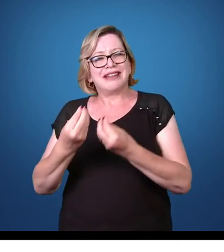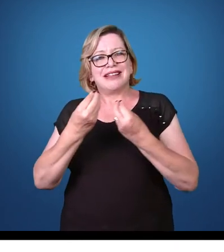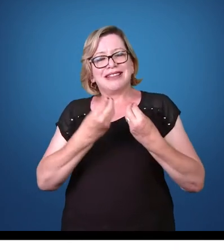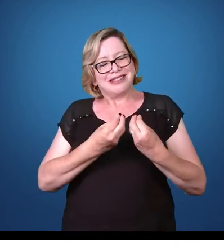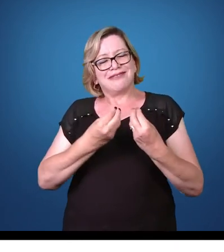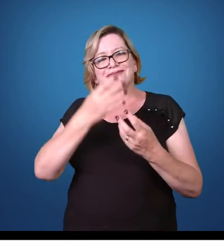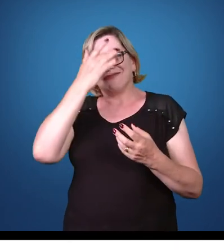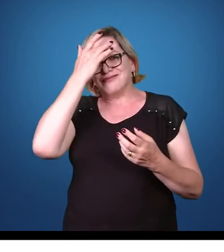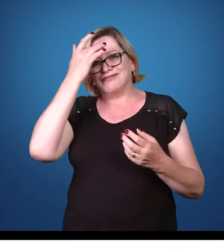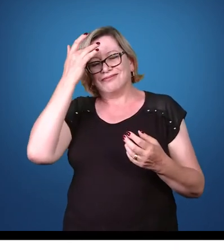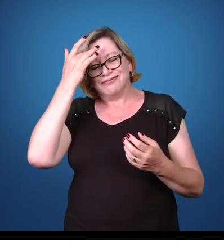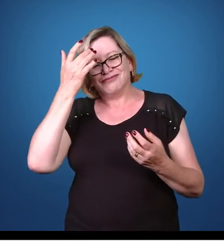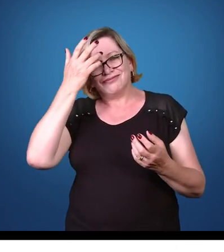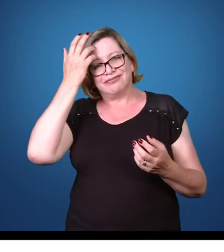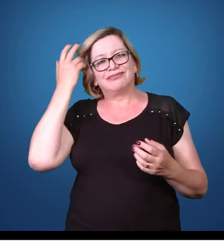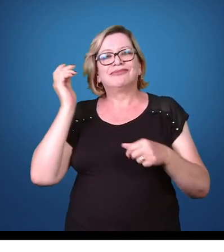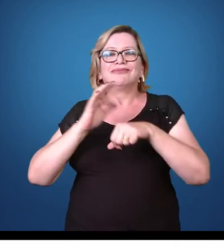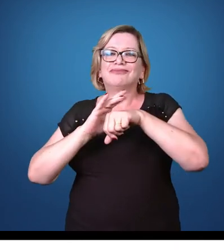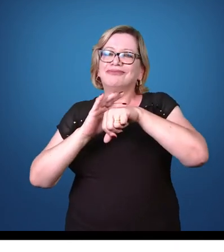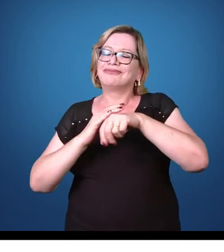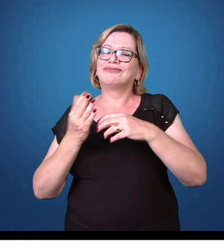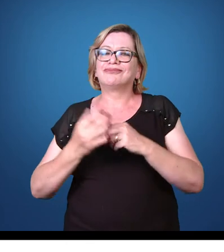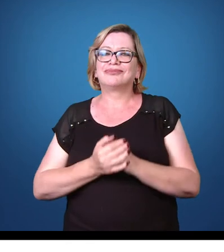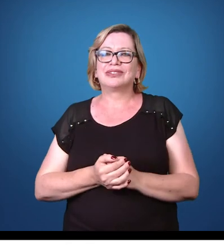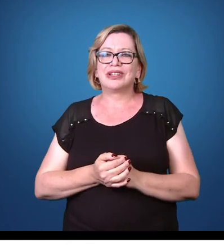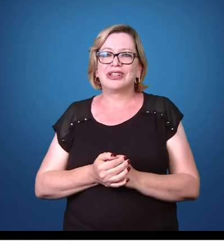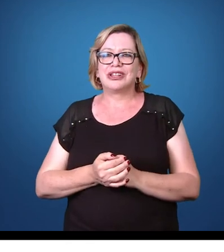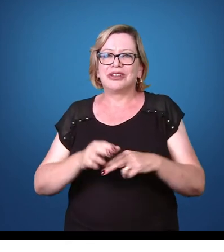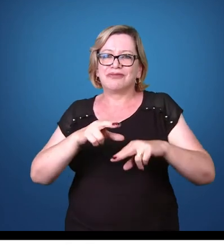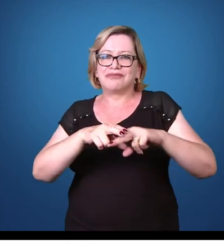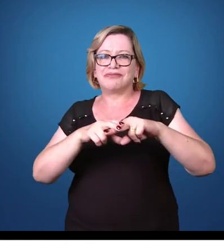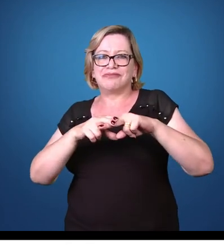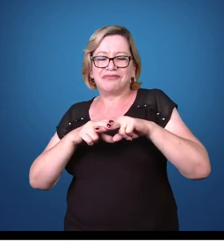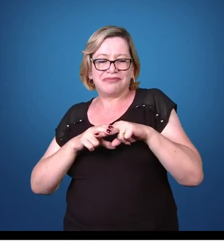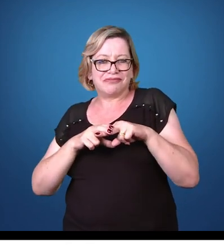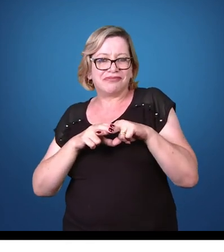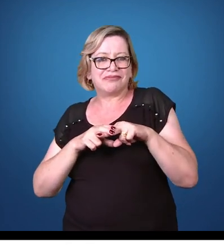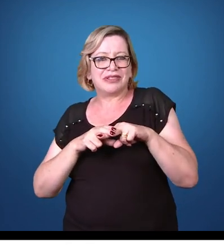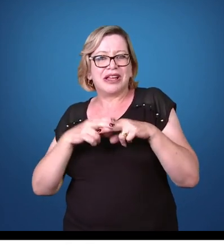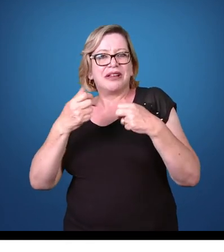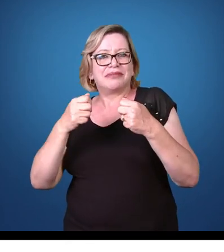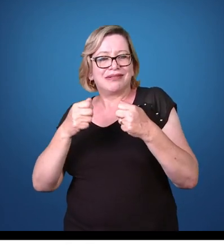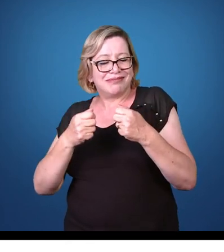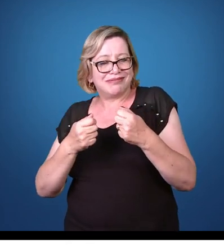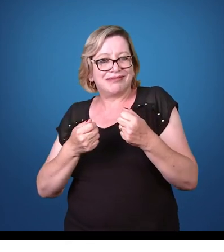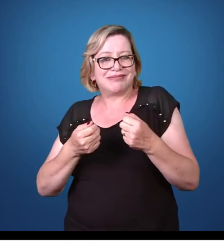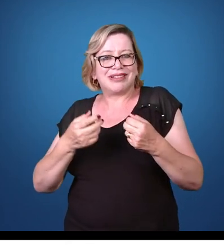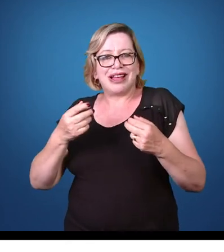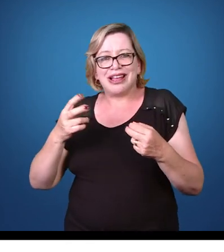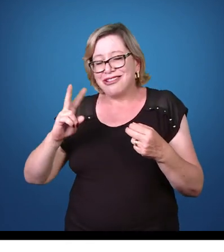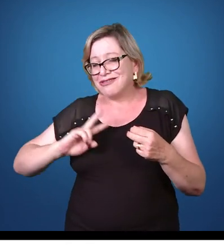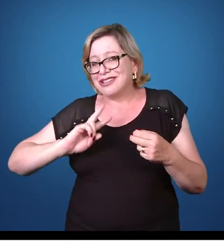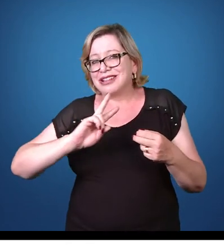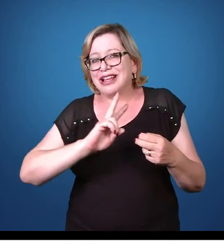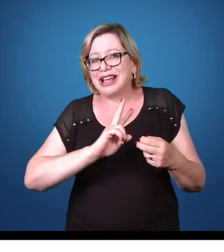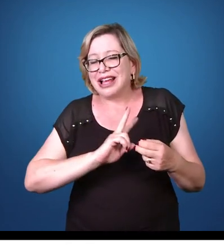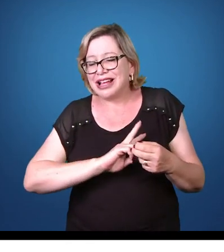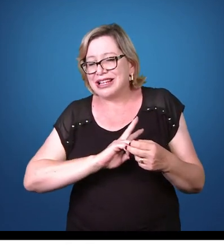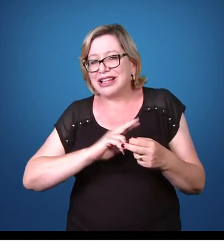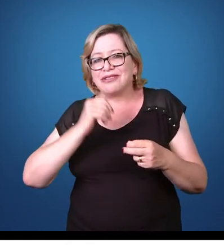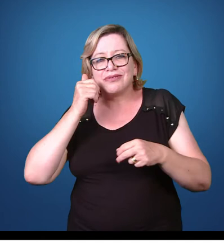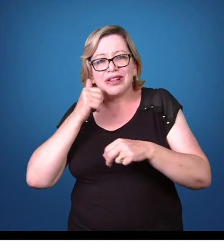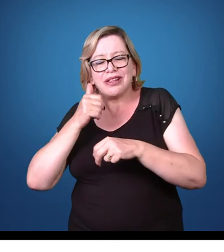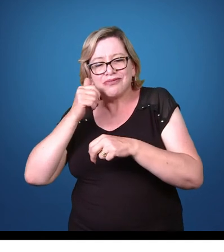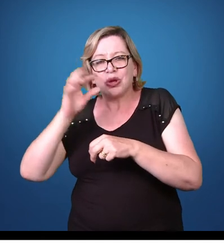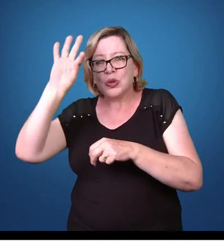hospedeiros, no caso do ser humano. Então, por conta dessa necessidade de proteína, as fêmeas picam o